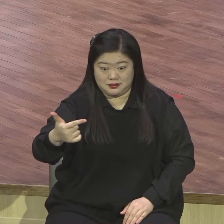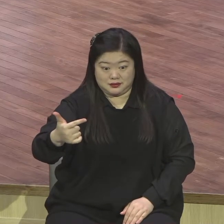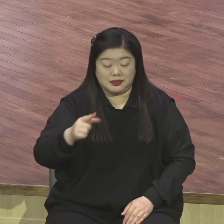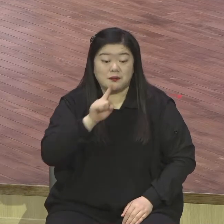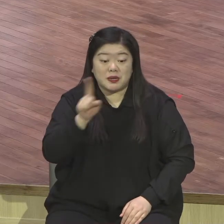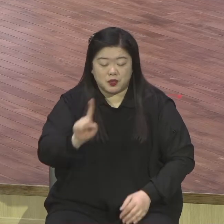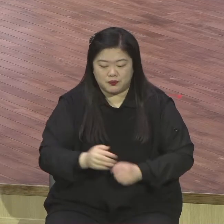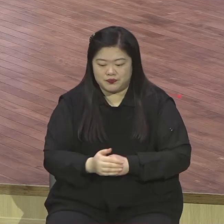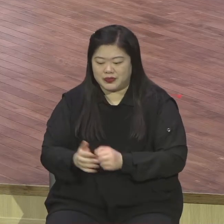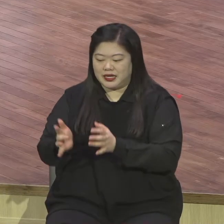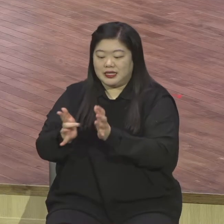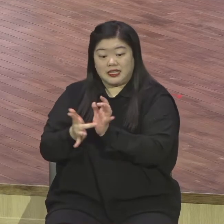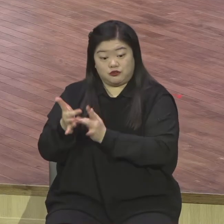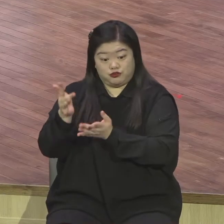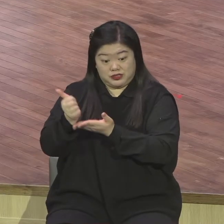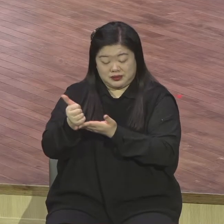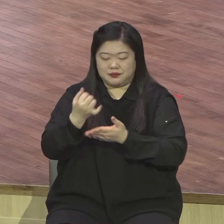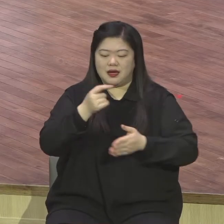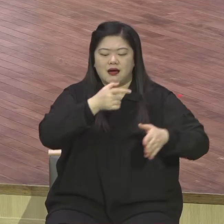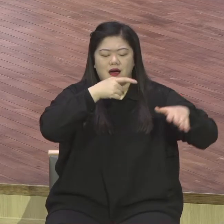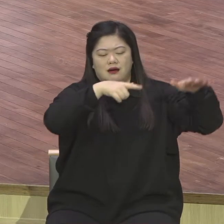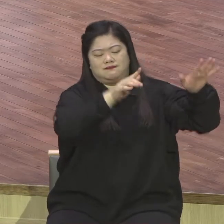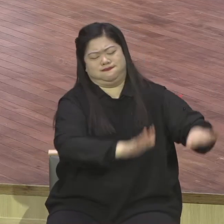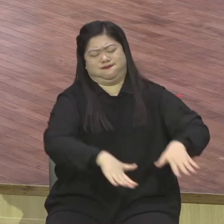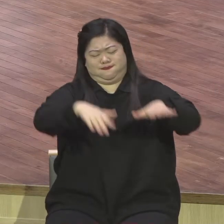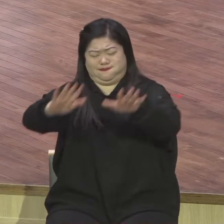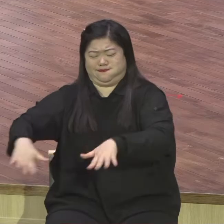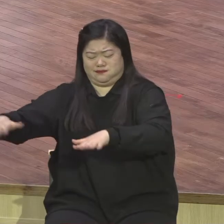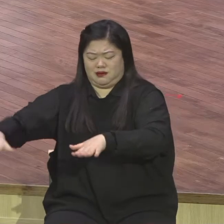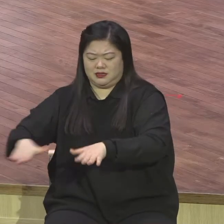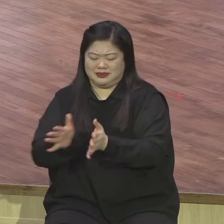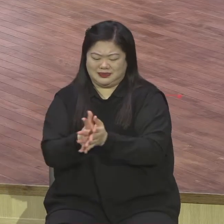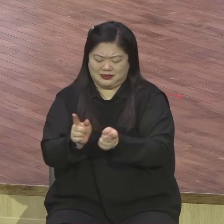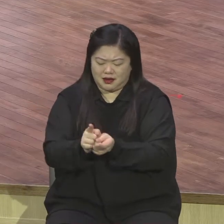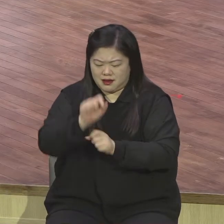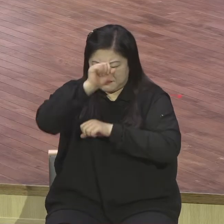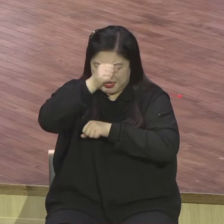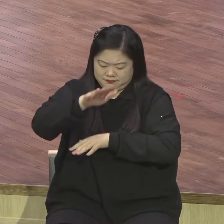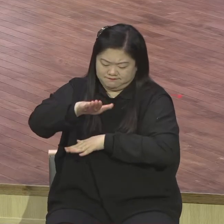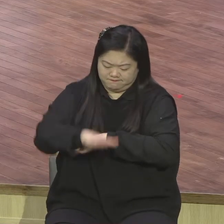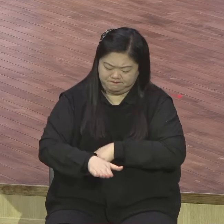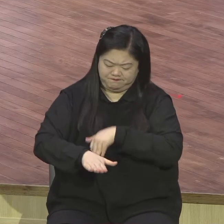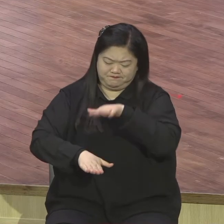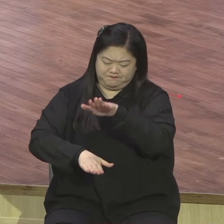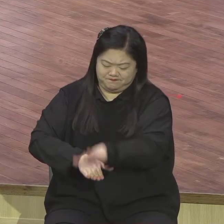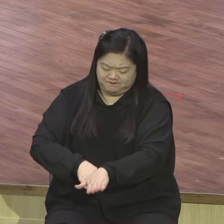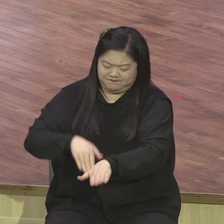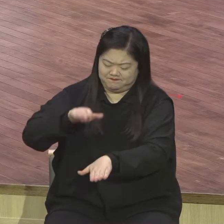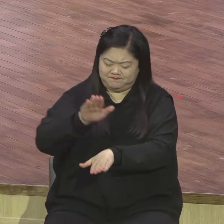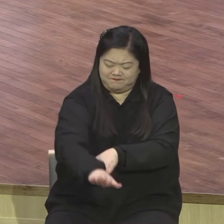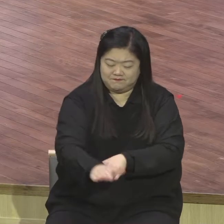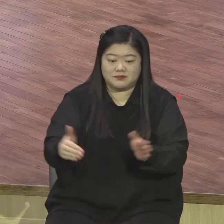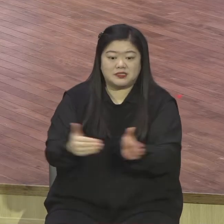오셨다 이처럼 예수님은 인생을 뒤엎는 모든 환란을 발 아래 밟아버리신다